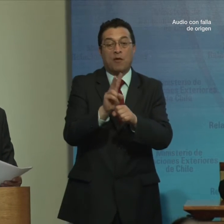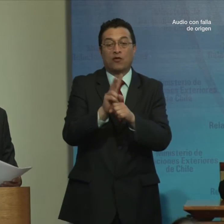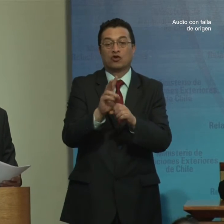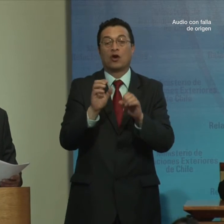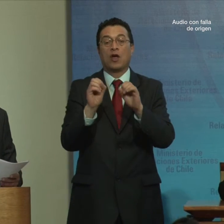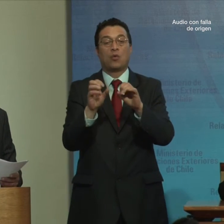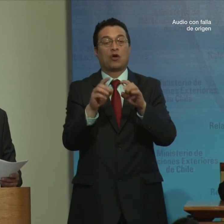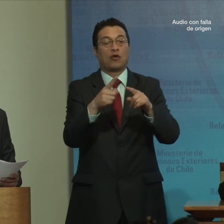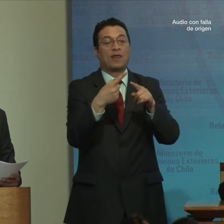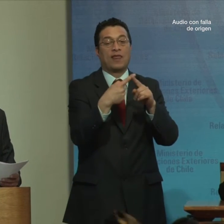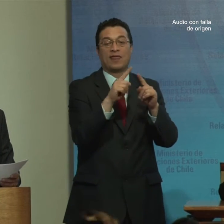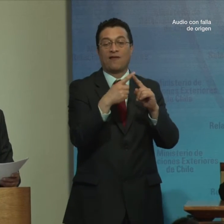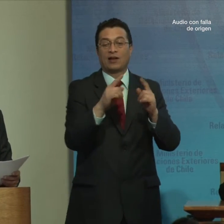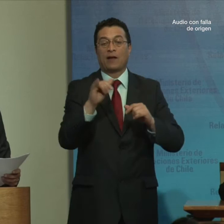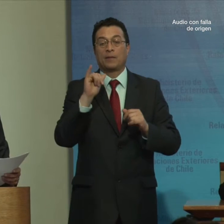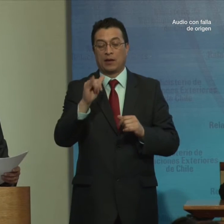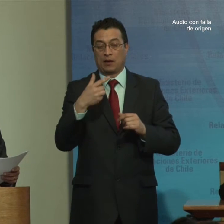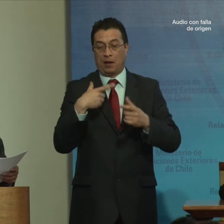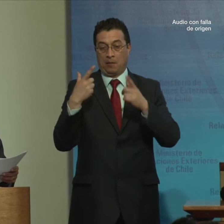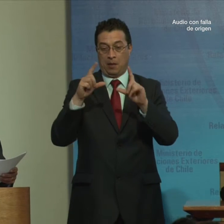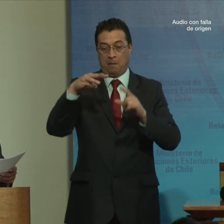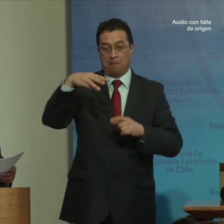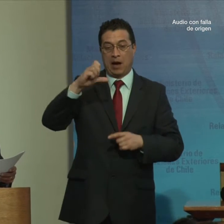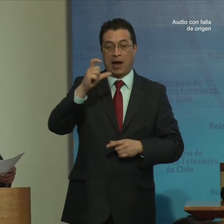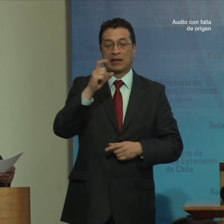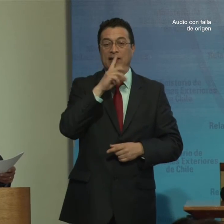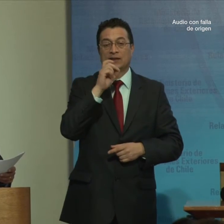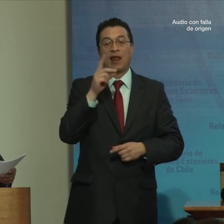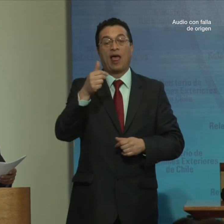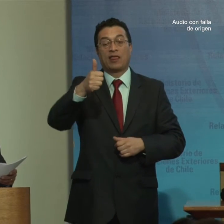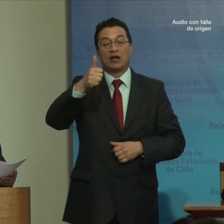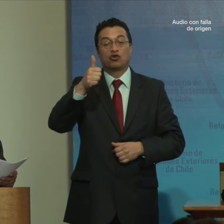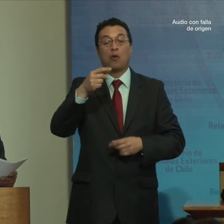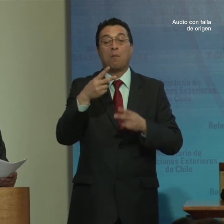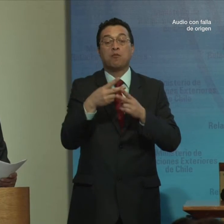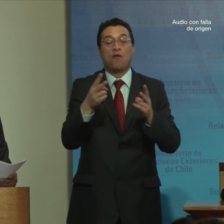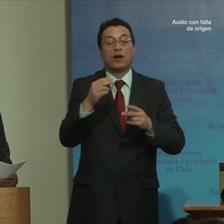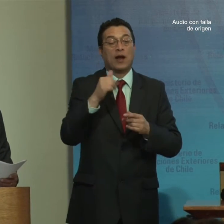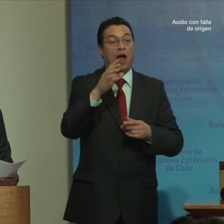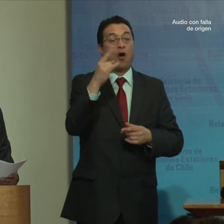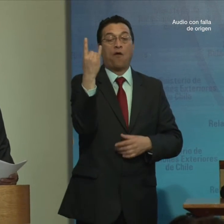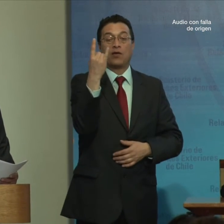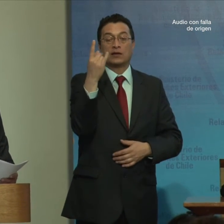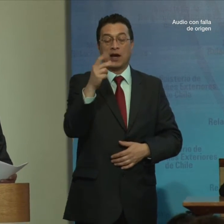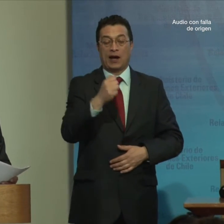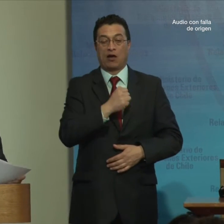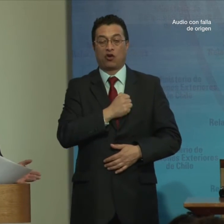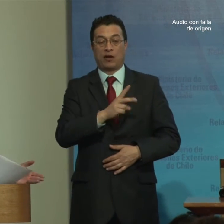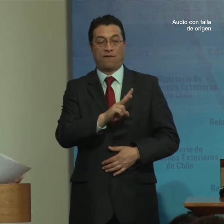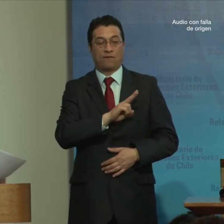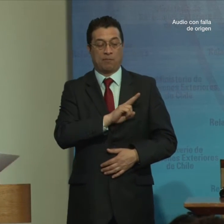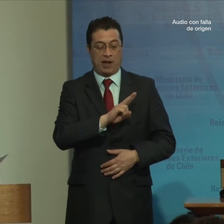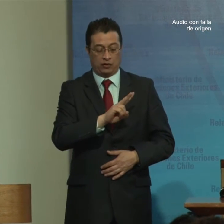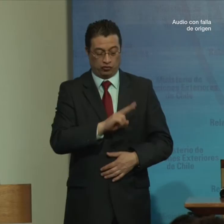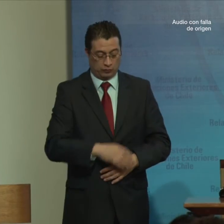Educación Diferencial Y magíster en Dirección Pública De la Pontificia Universidad Católica de Valparaíso